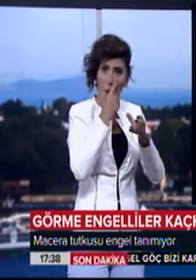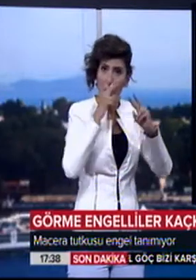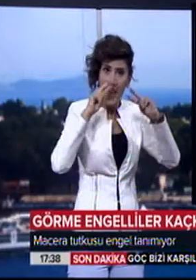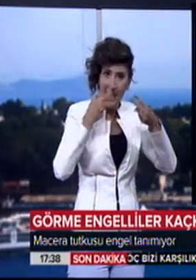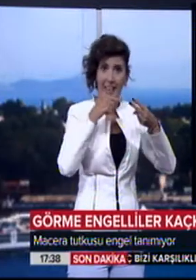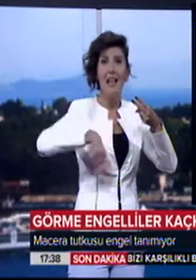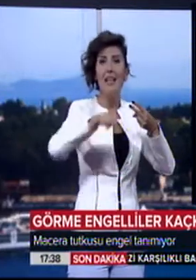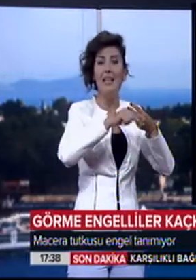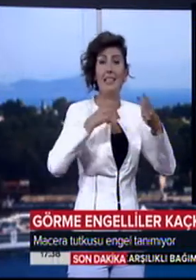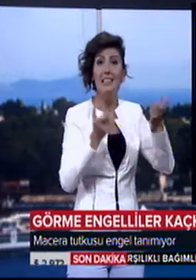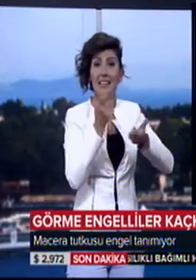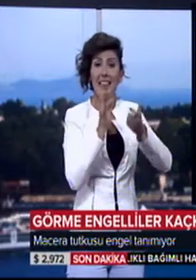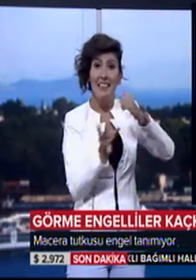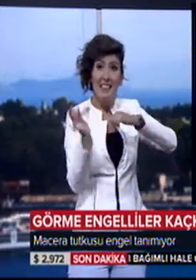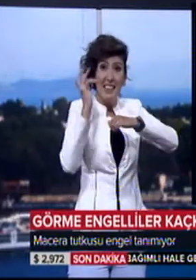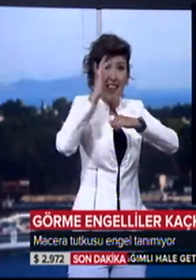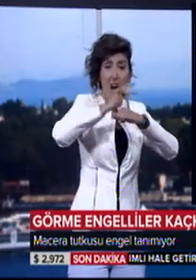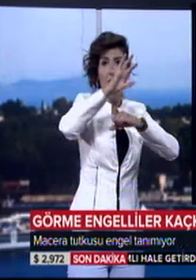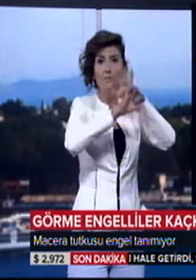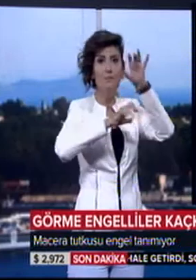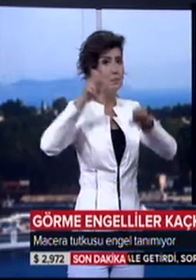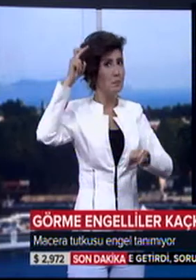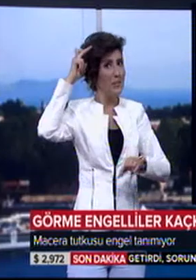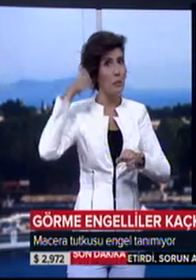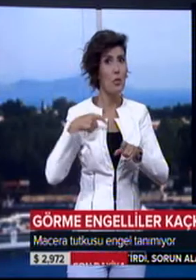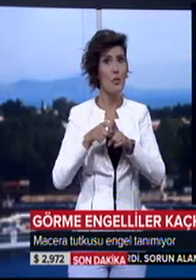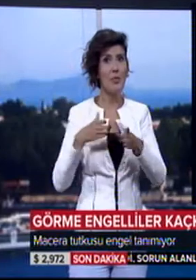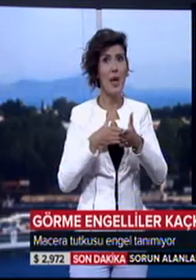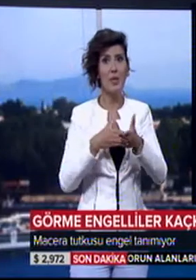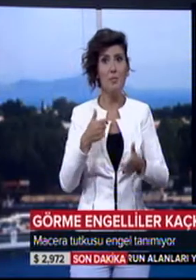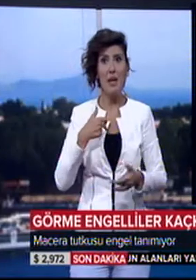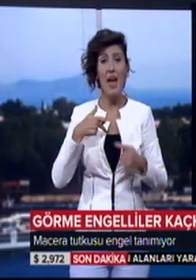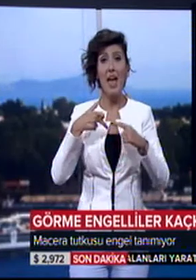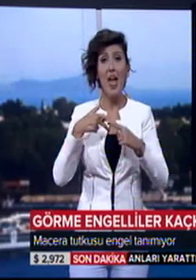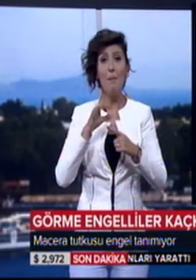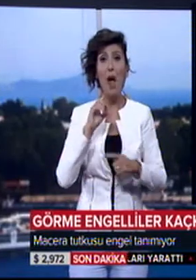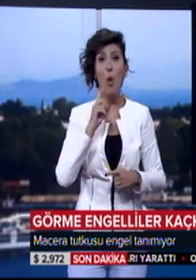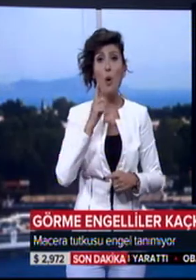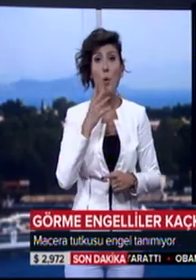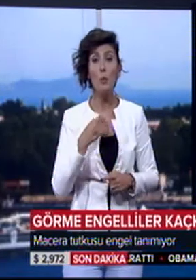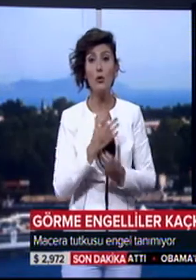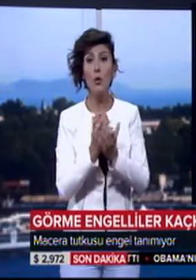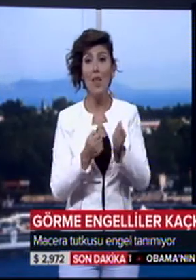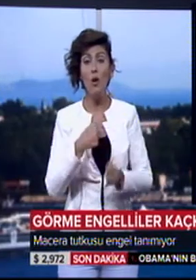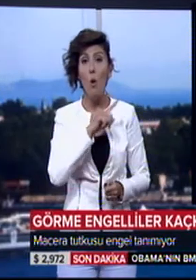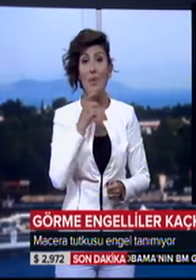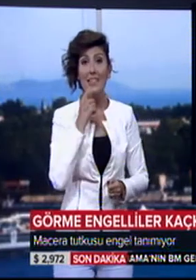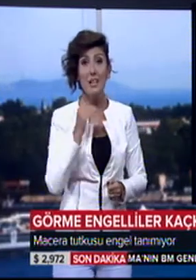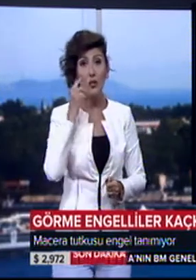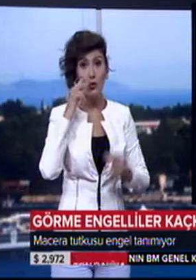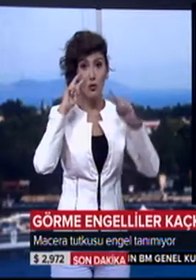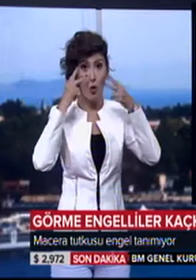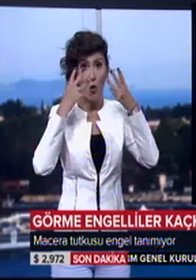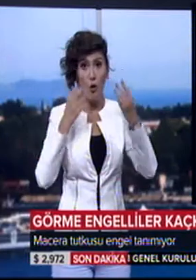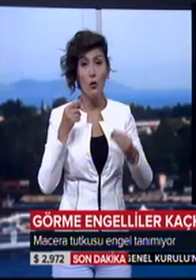zirvesine tırmandı. Psikolojik danışmanım, röper öğretmeni olarak görev yapıyorum. 10 yaşındayken görme engelli oldum.